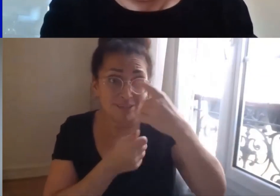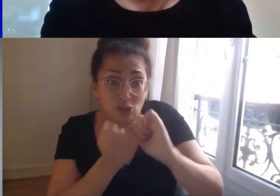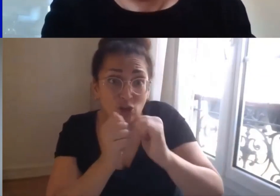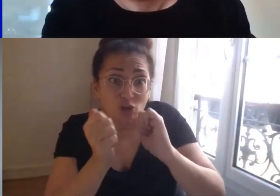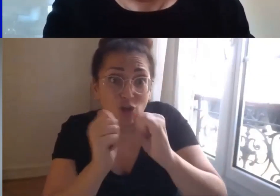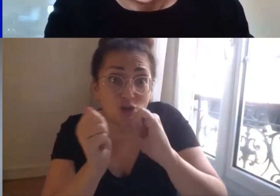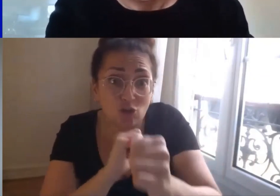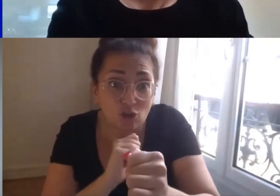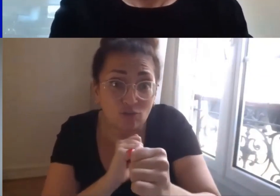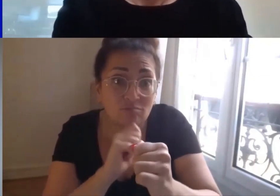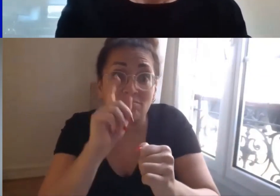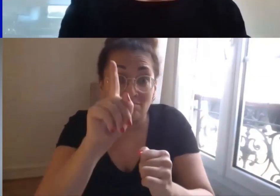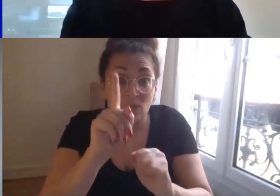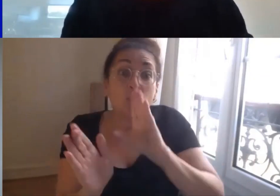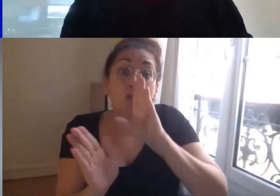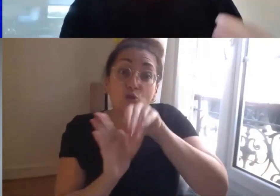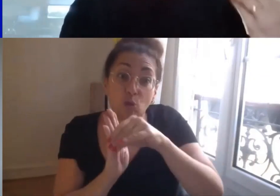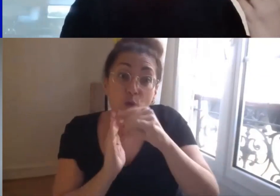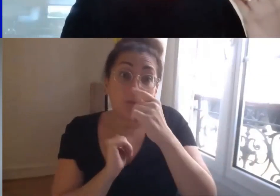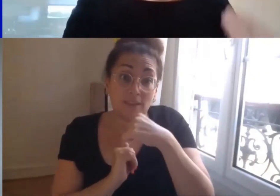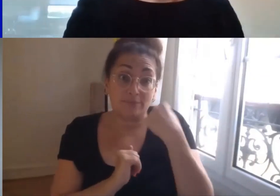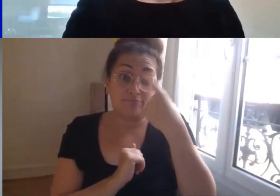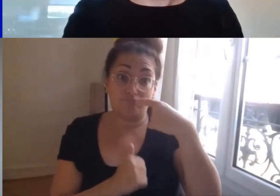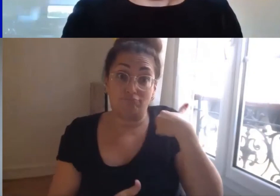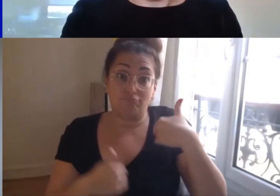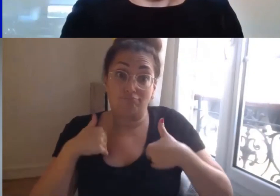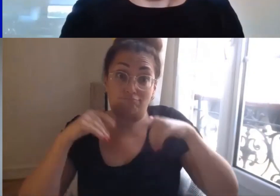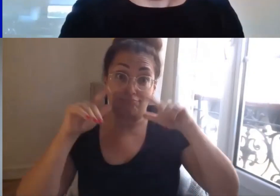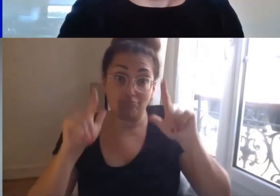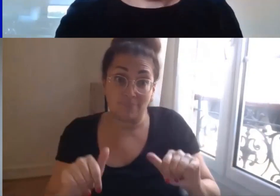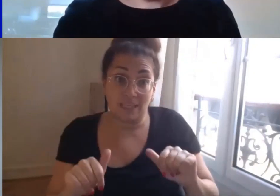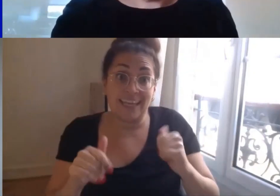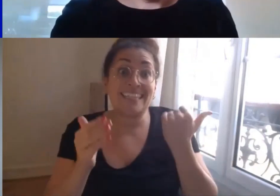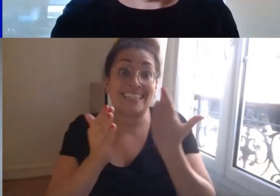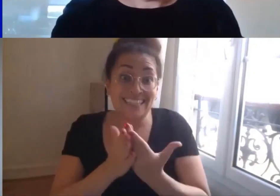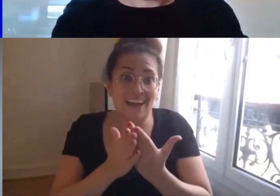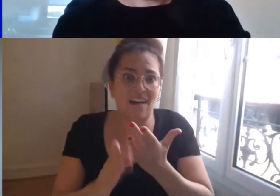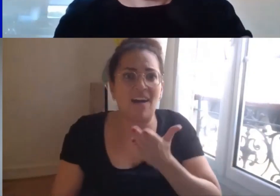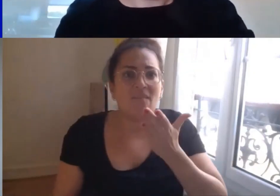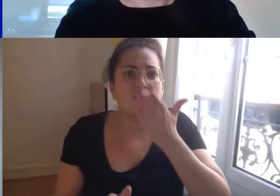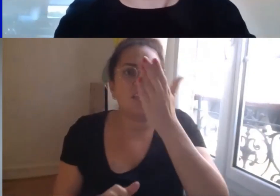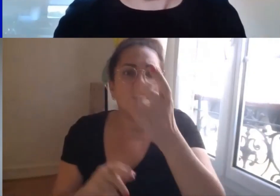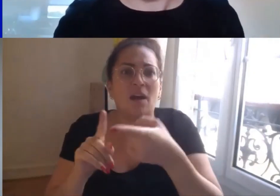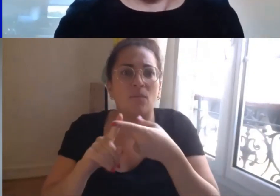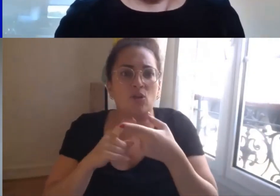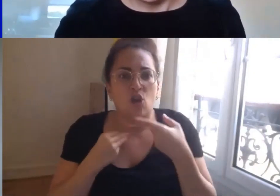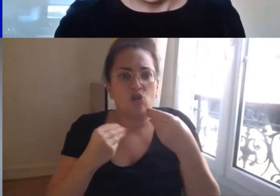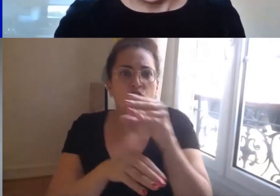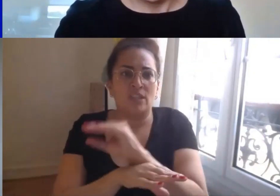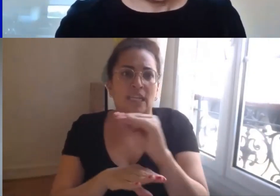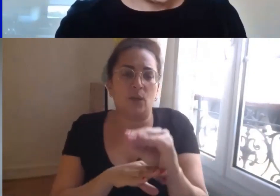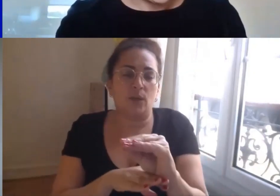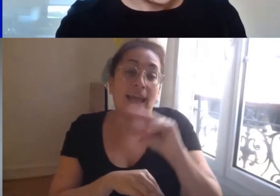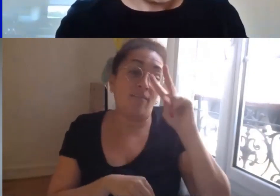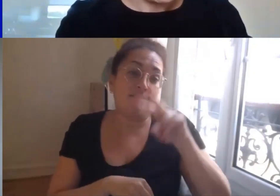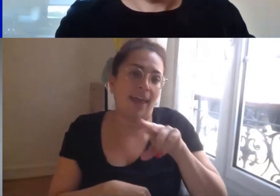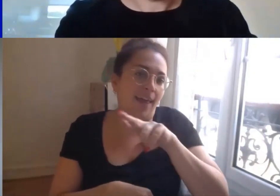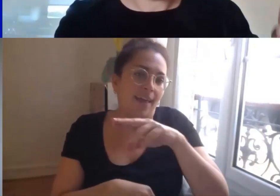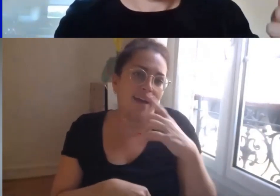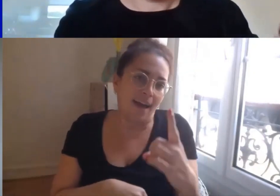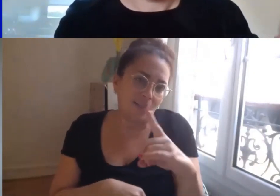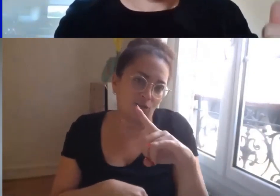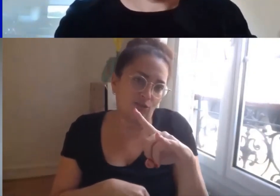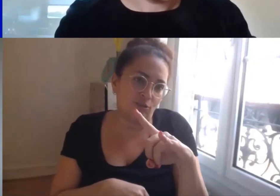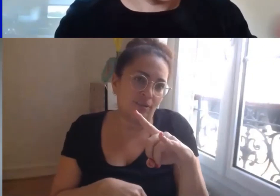personnes en situation de handicap c'est l'enjeu de demain sécuriser les parcours c'est le casse-tête de DRH sécuriser les